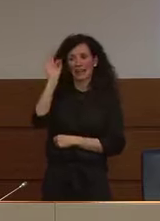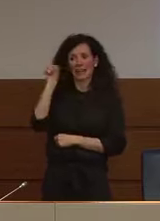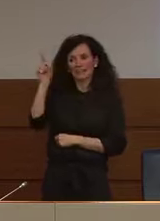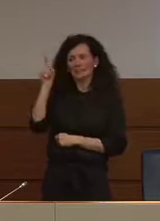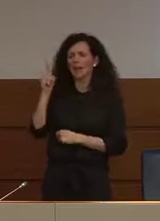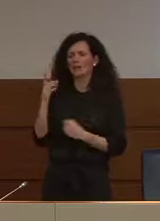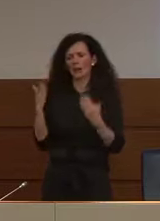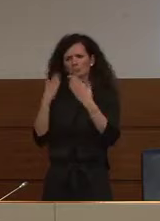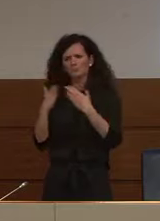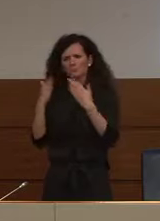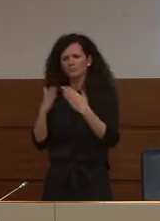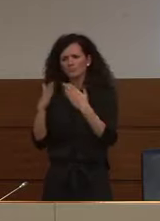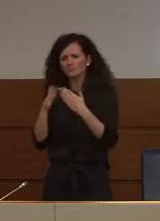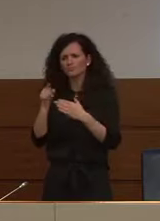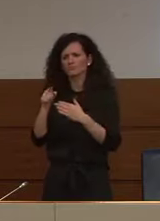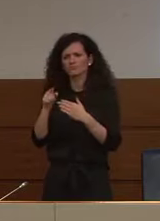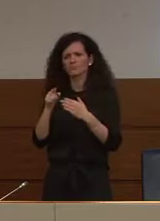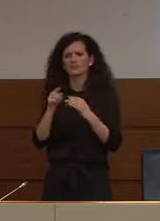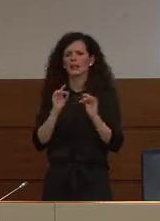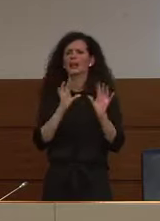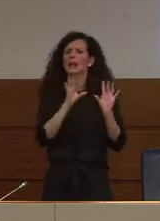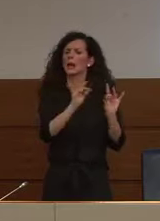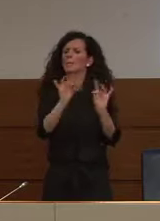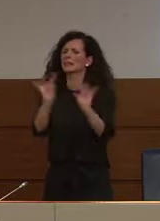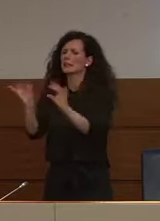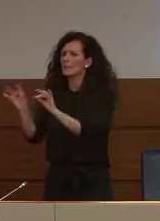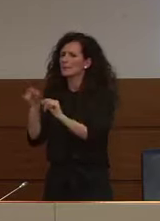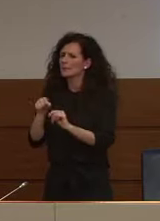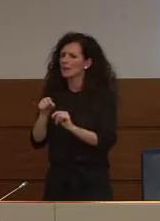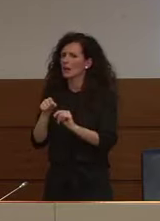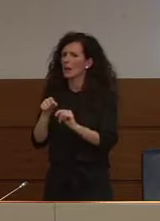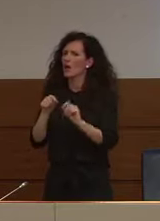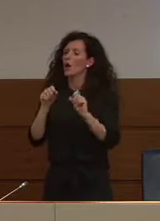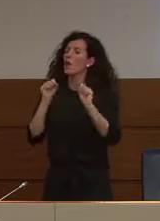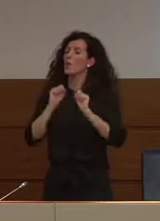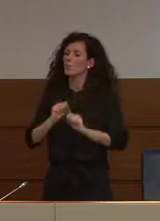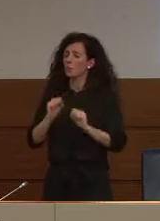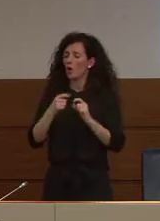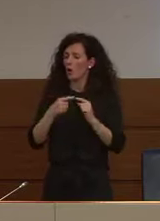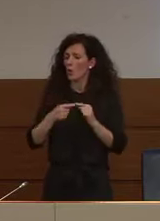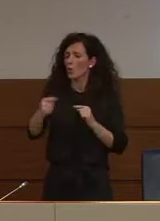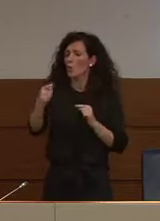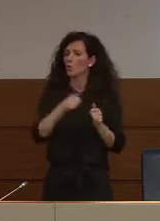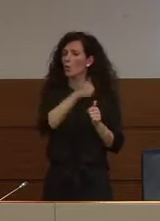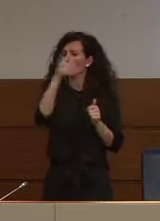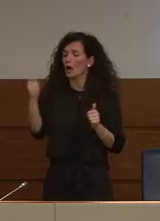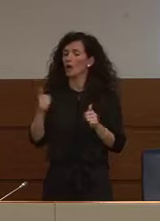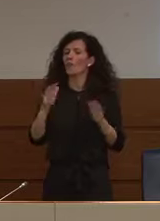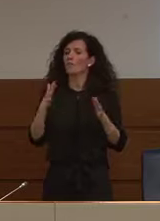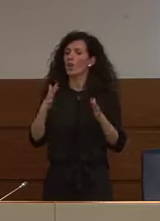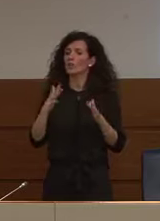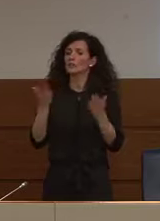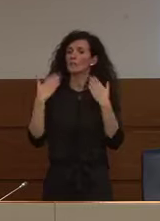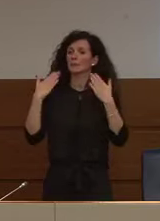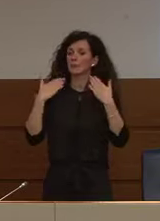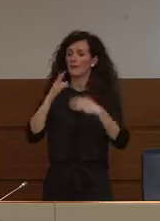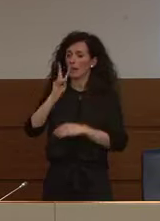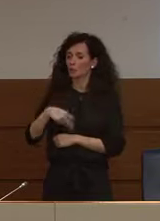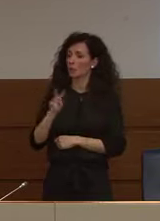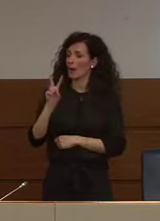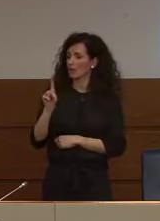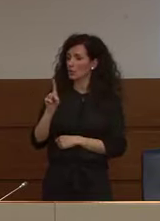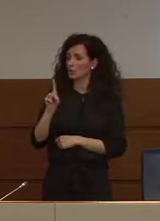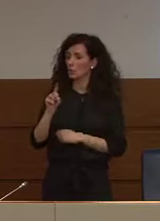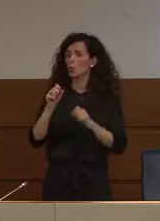dicendo che l'epidemia o quello che sarà potrebbe avere una durata lunga di un anno prossima primavera 2021 per l'uscita è